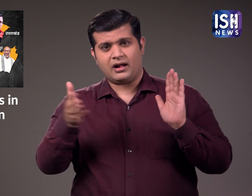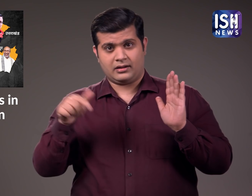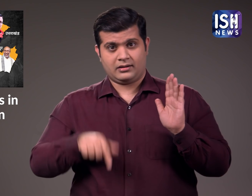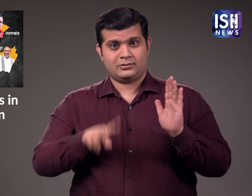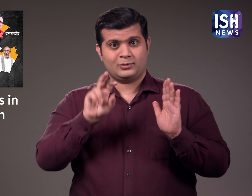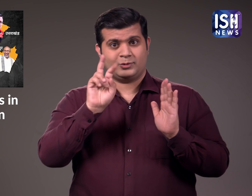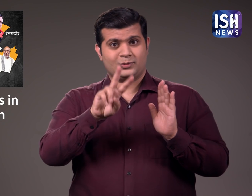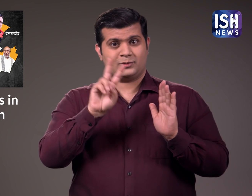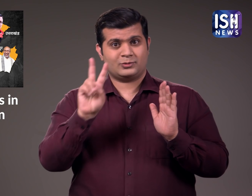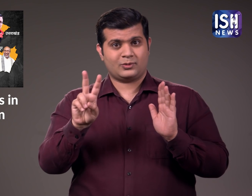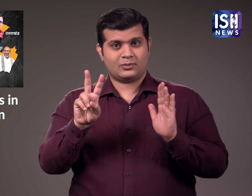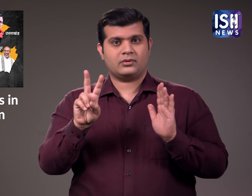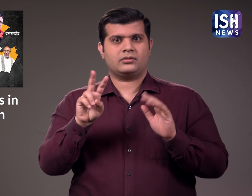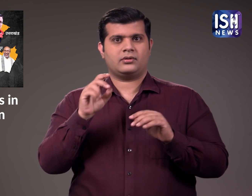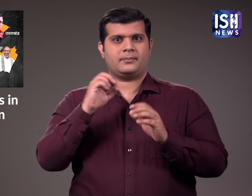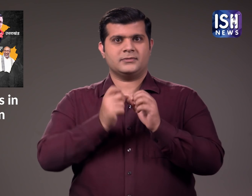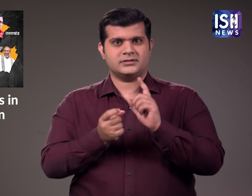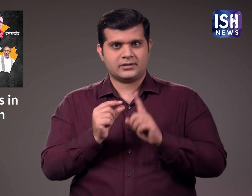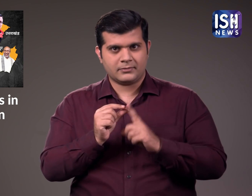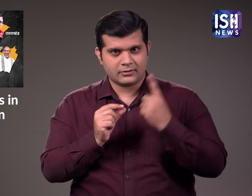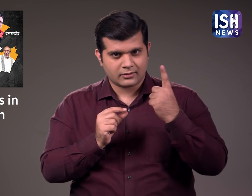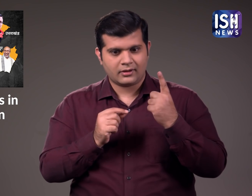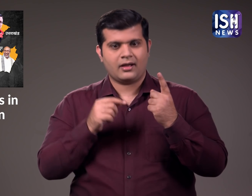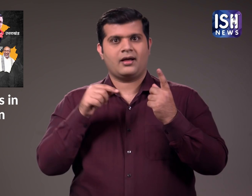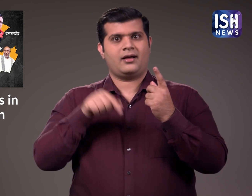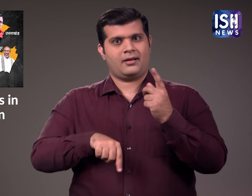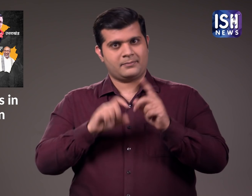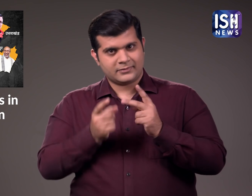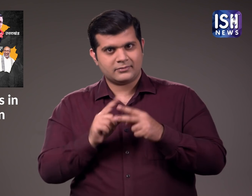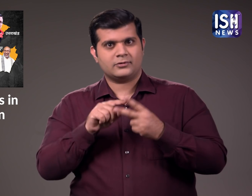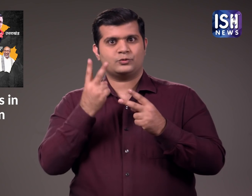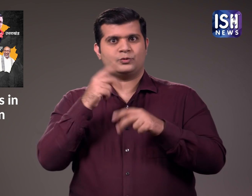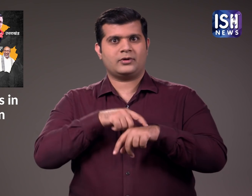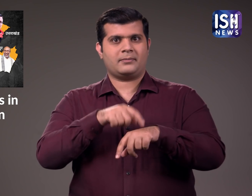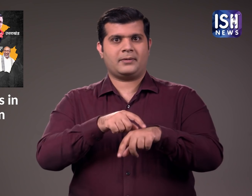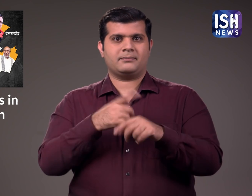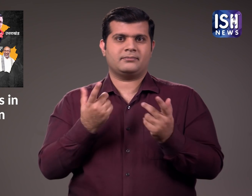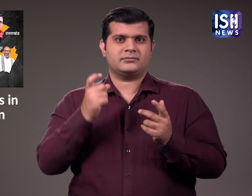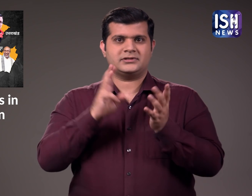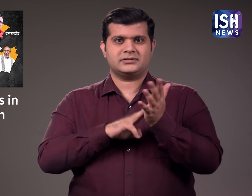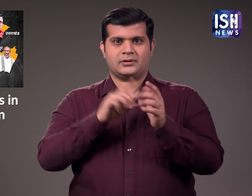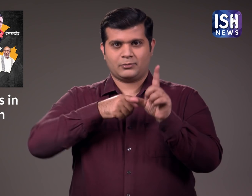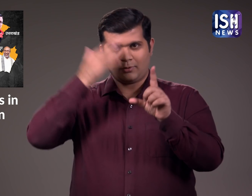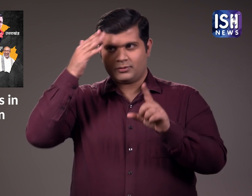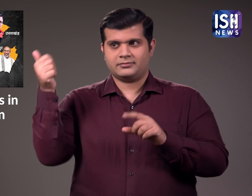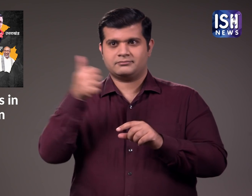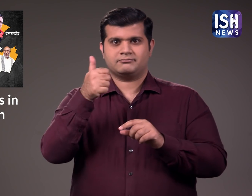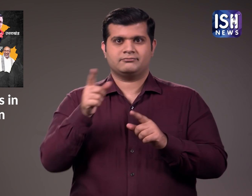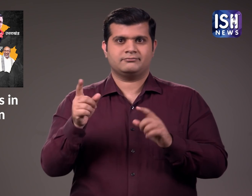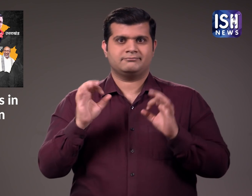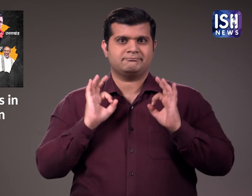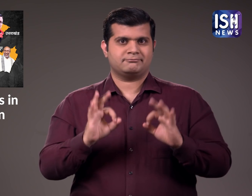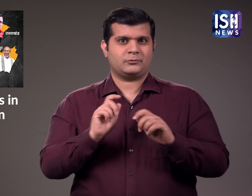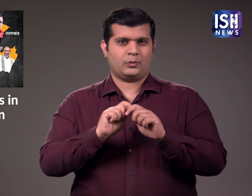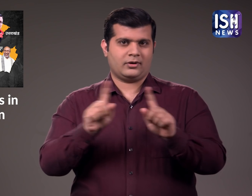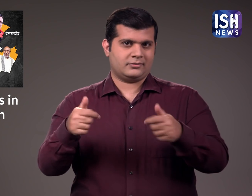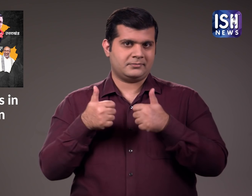अंतर 2022 में भाजपा इसे हासिल करने में सफल रही अब योगी अपने अच्छे कामों से सत्ता में वापसी करेंगे